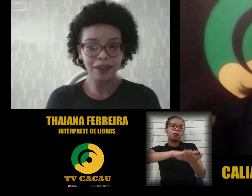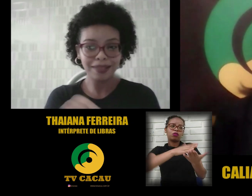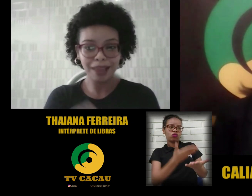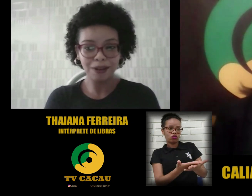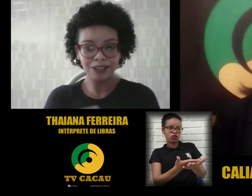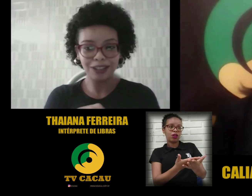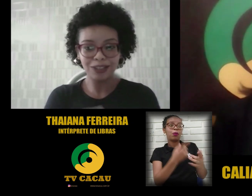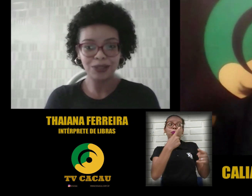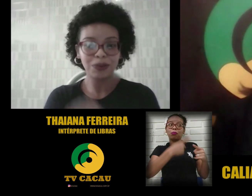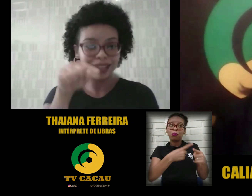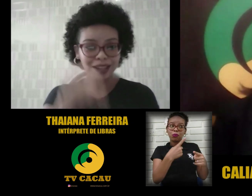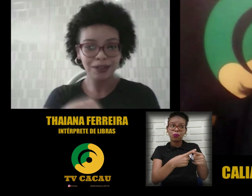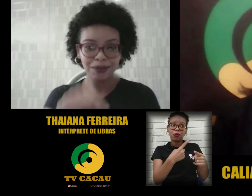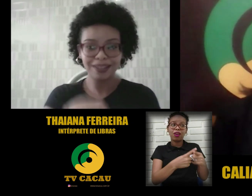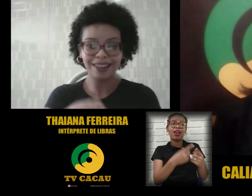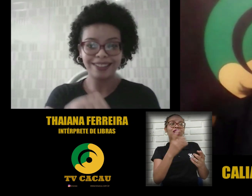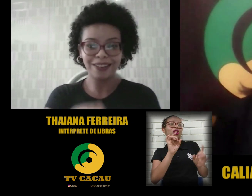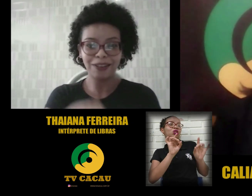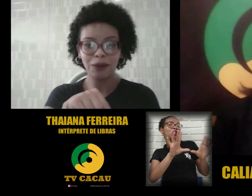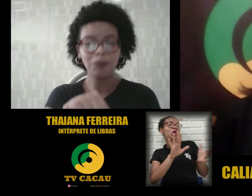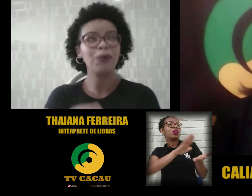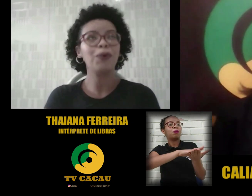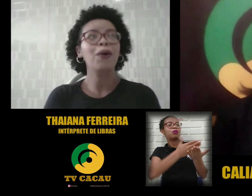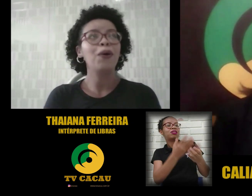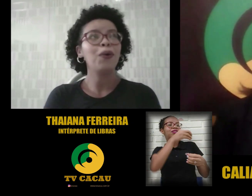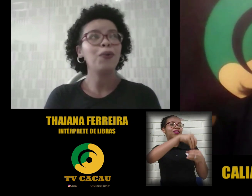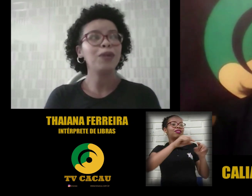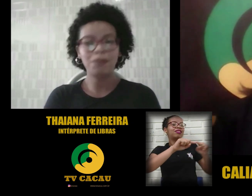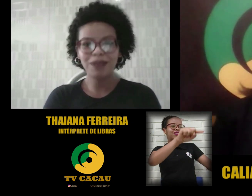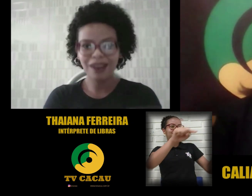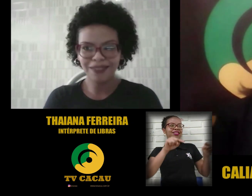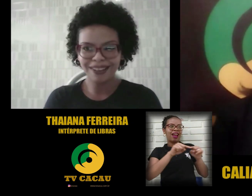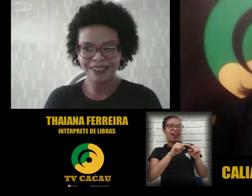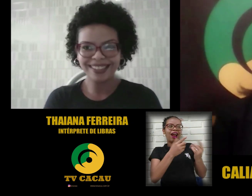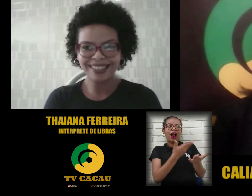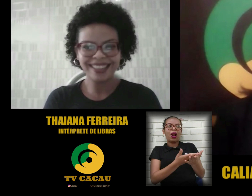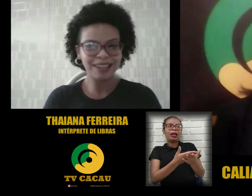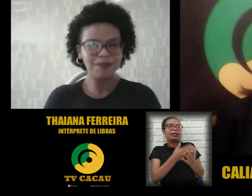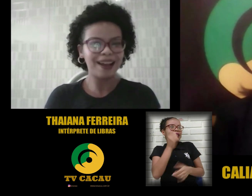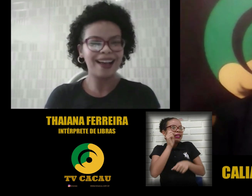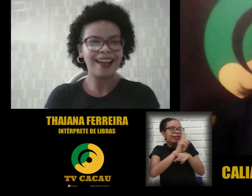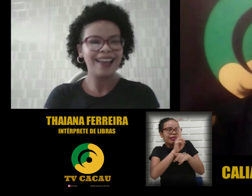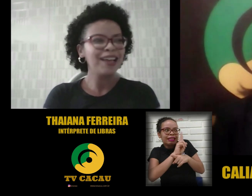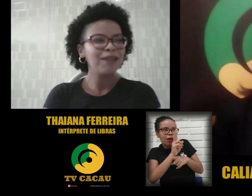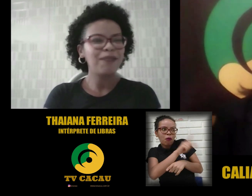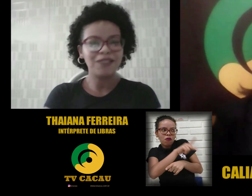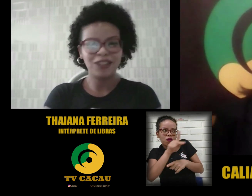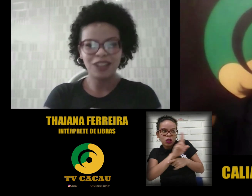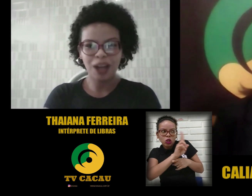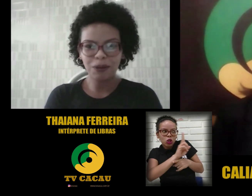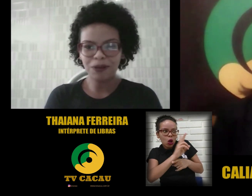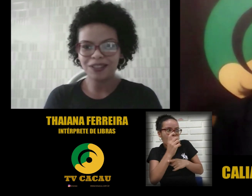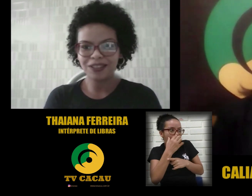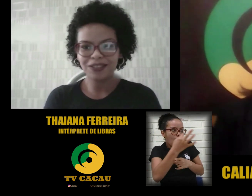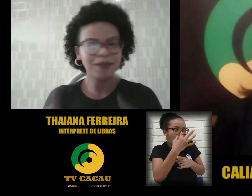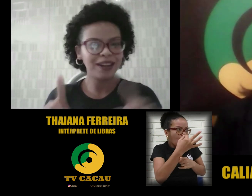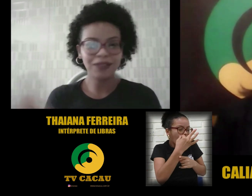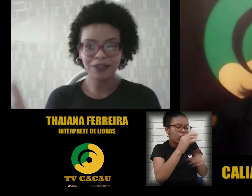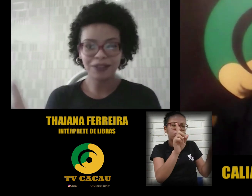intérprete é tido dentro de uma sala de aula como um espião ali, que está ali para vigiar o professor, mas nunca foi